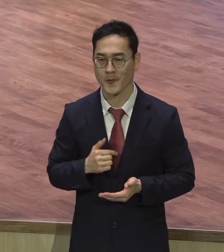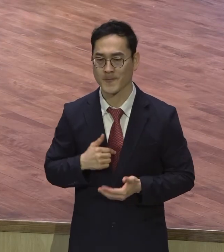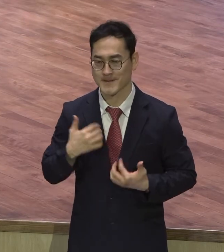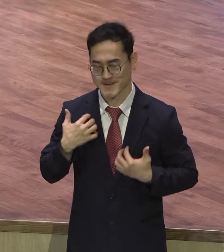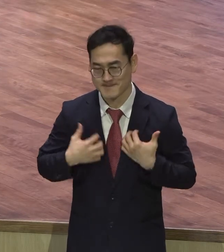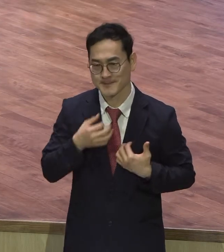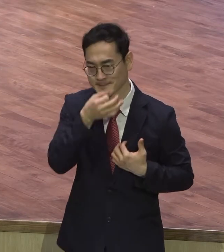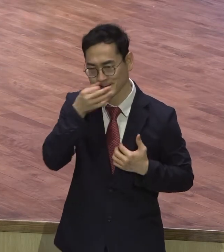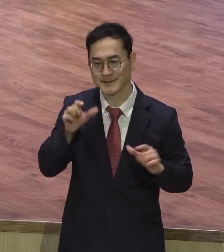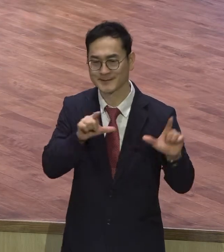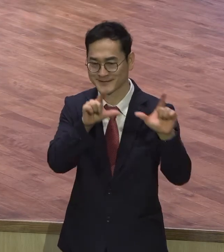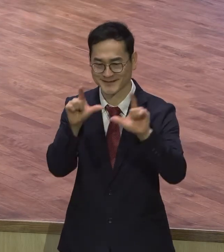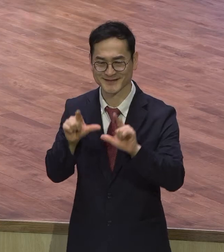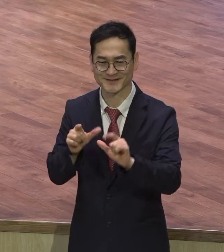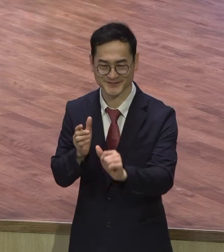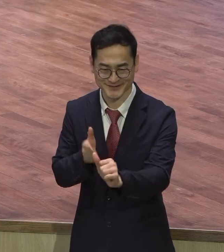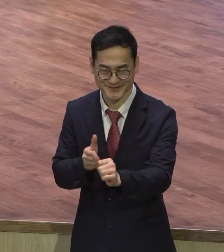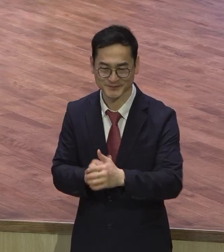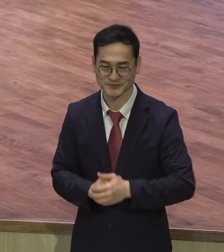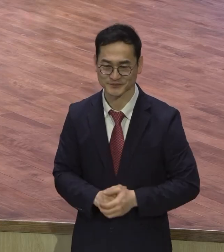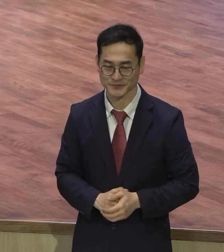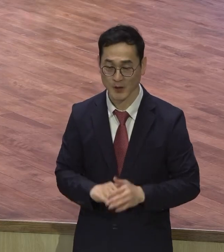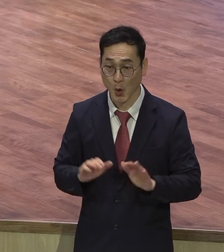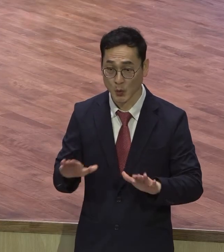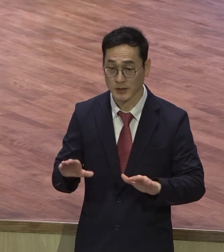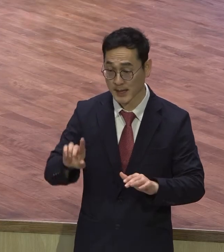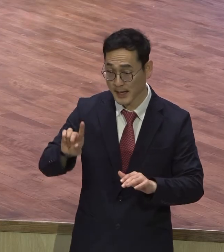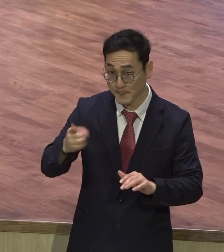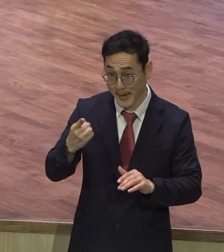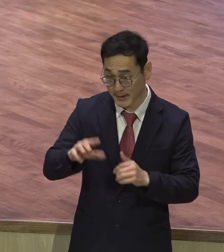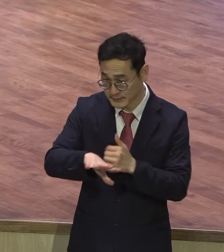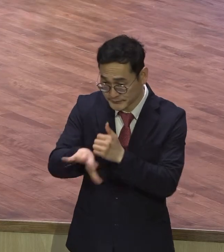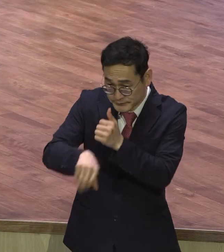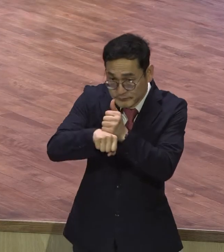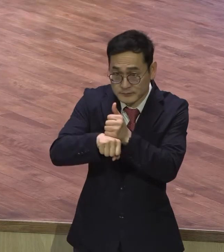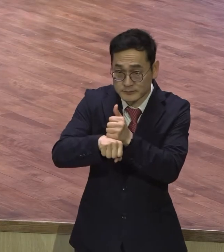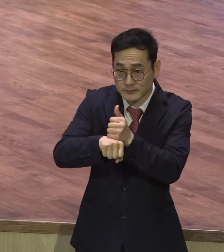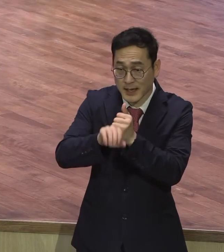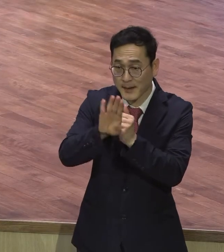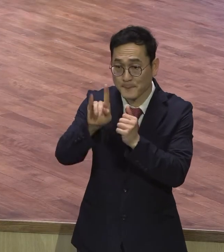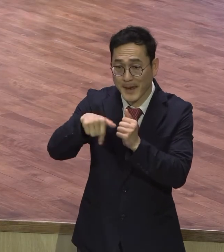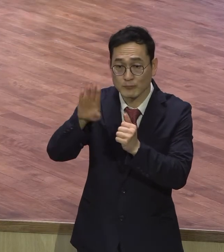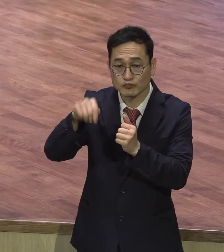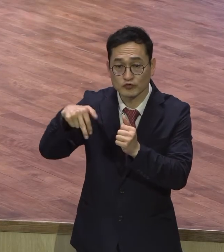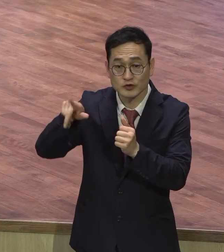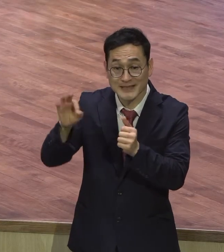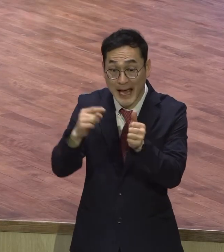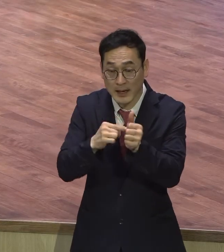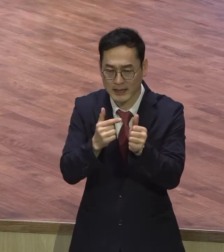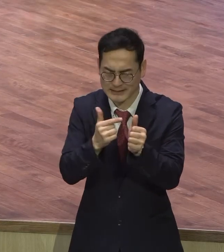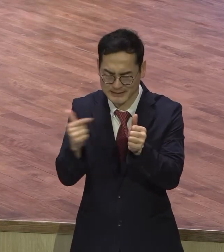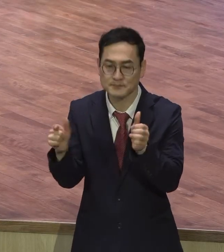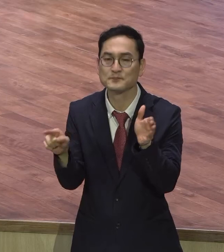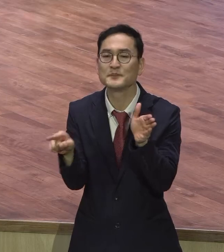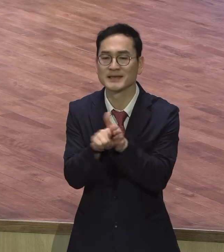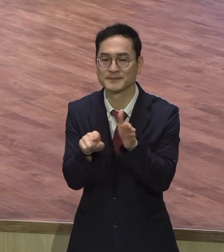읽어드린 말씀 가지고 백부장의 큰 믿음이란 제목으로 말씀을 드립니다. 한 유대라피가